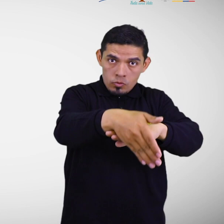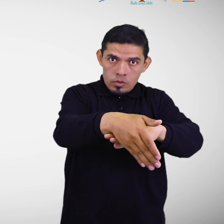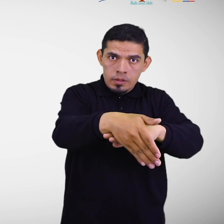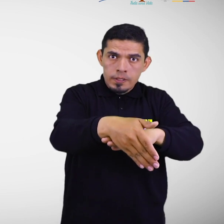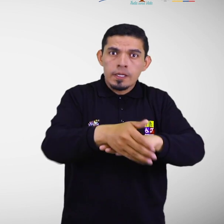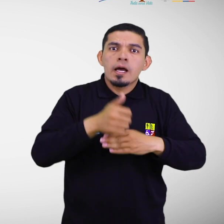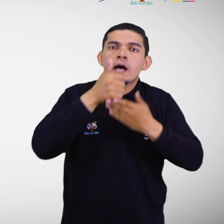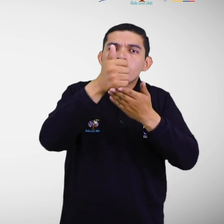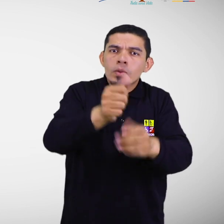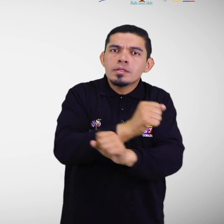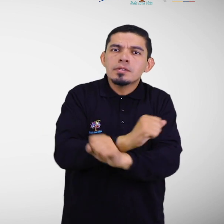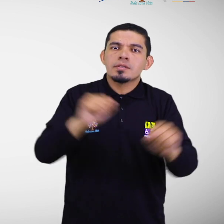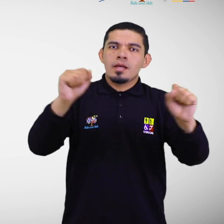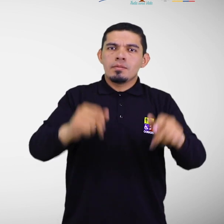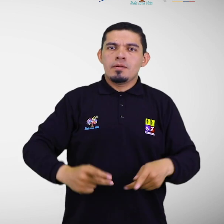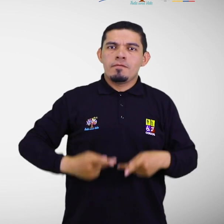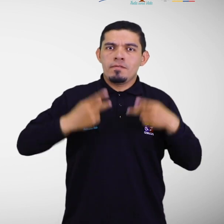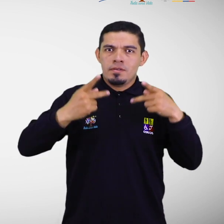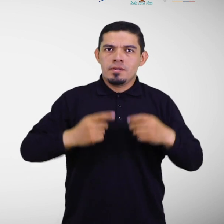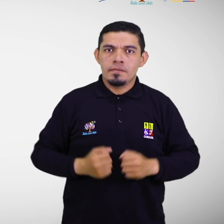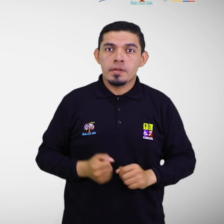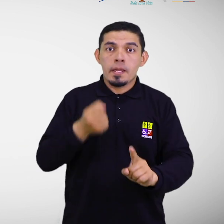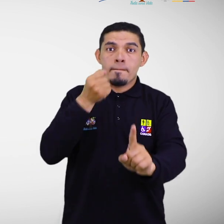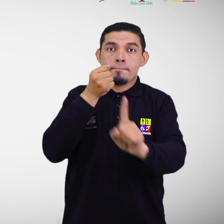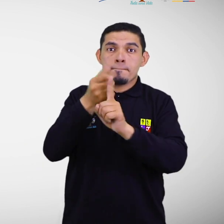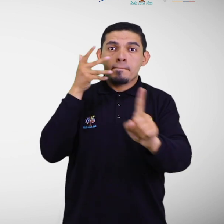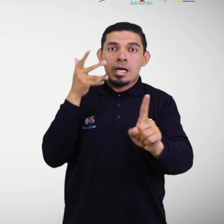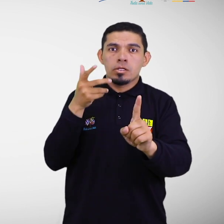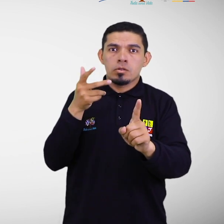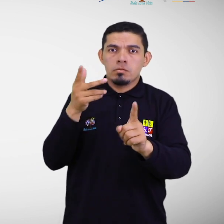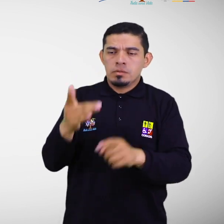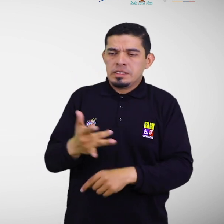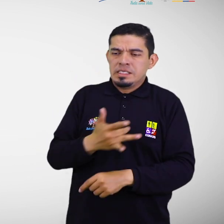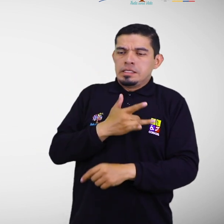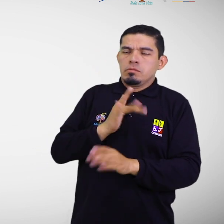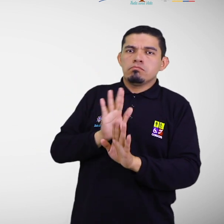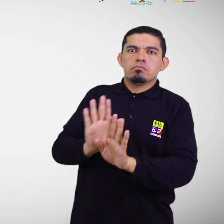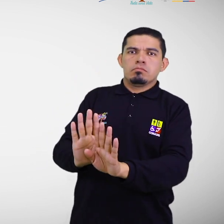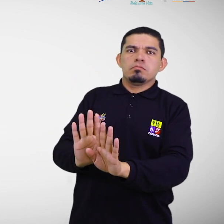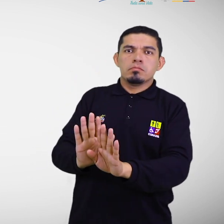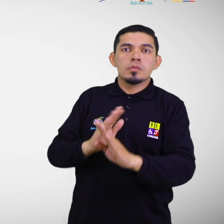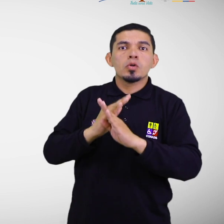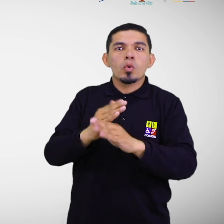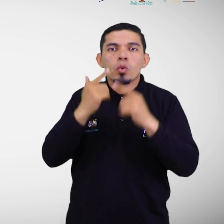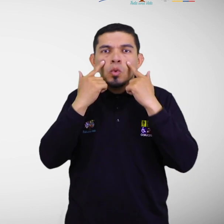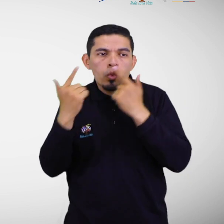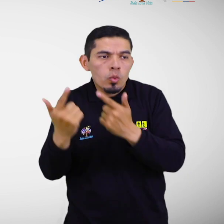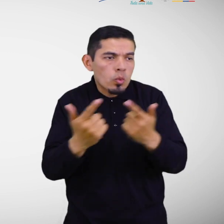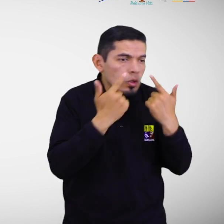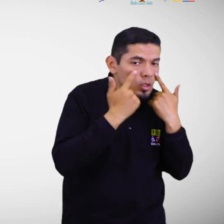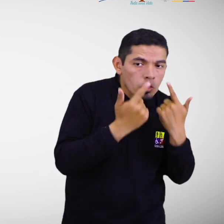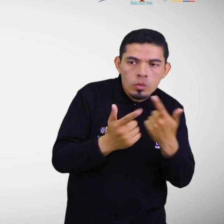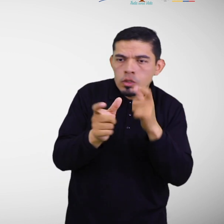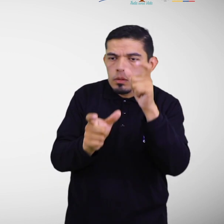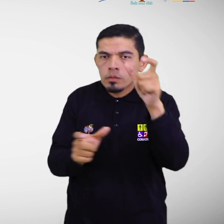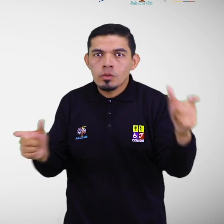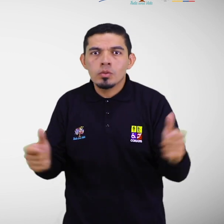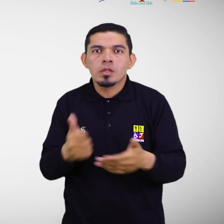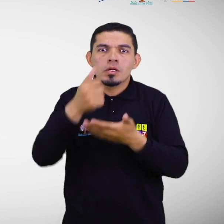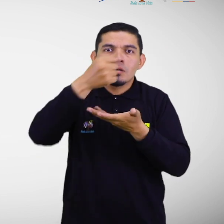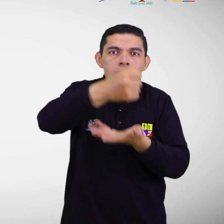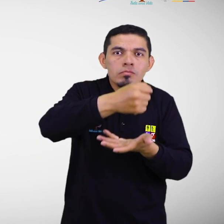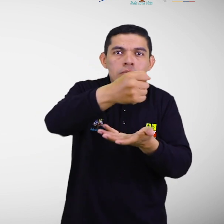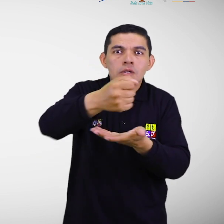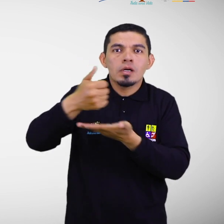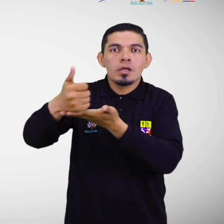fin de salvar vidas, reducir los impactos en la salud, velar por la seguridad pública y atender las necesidades básicas